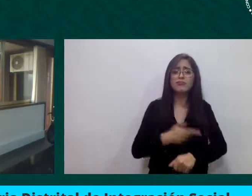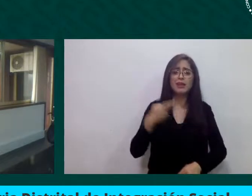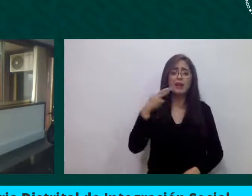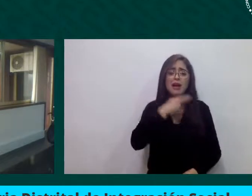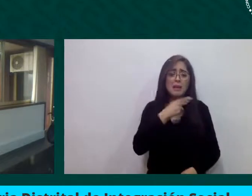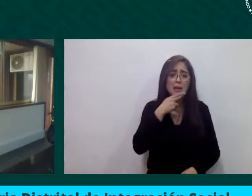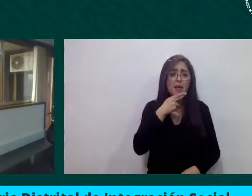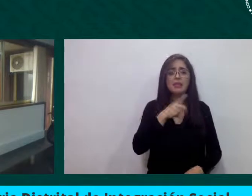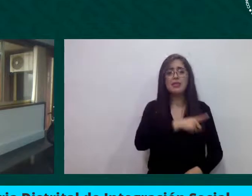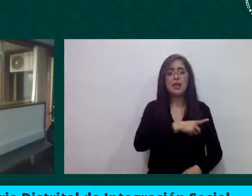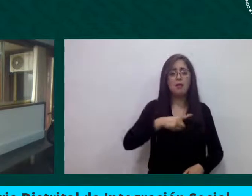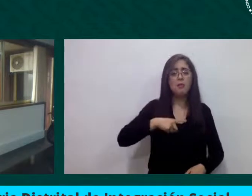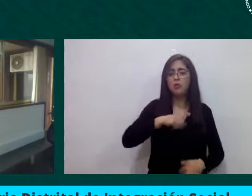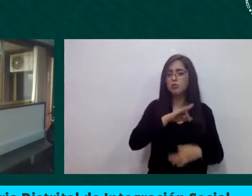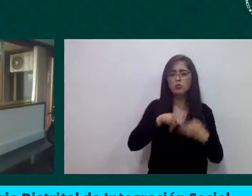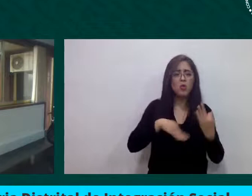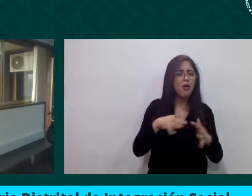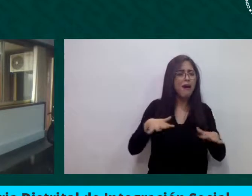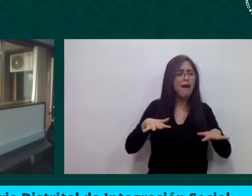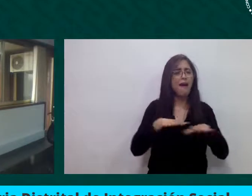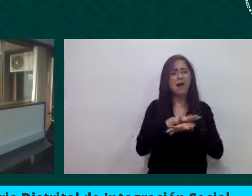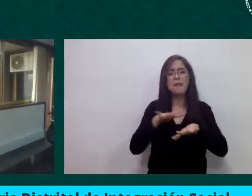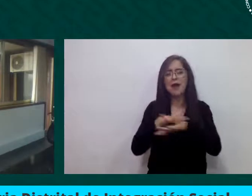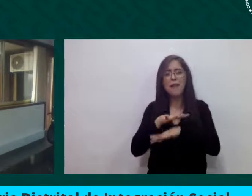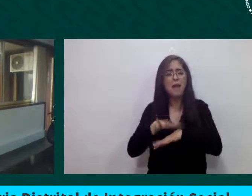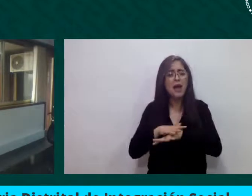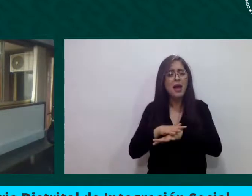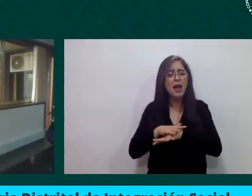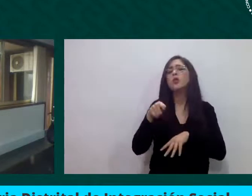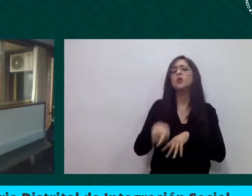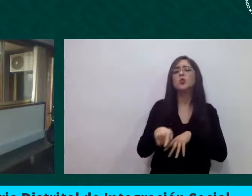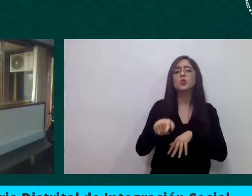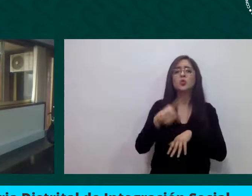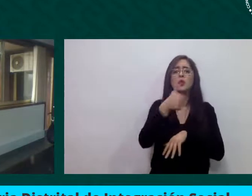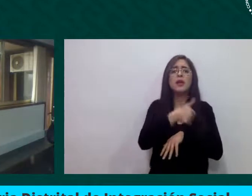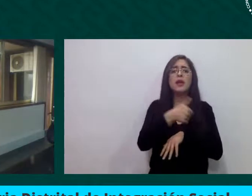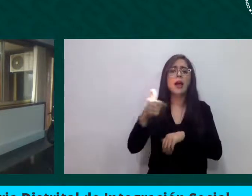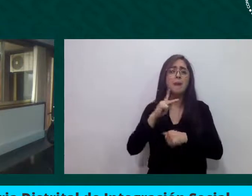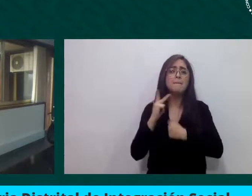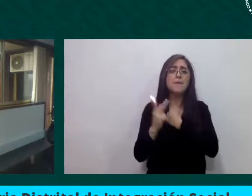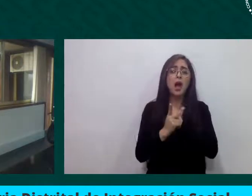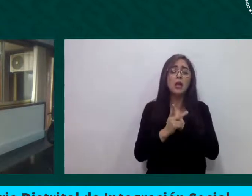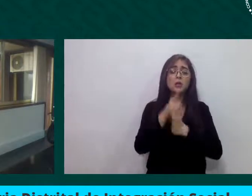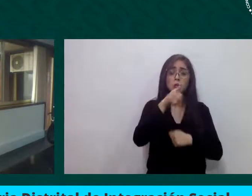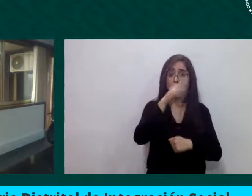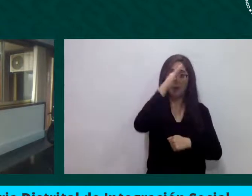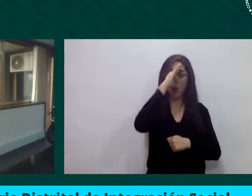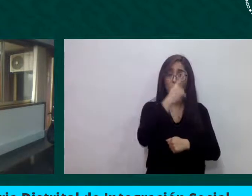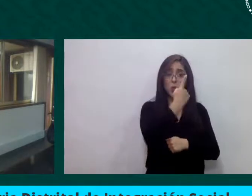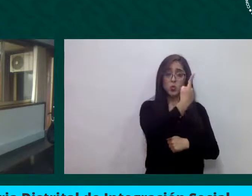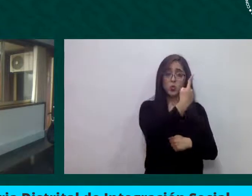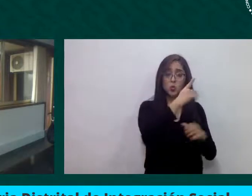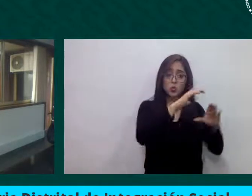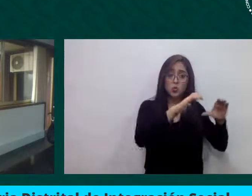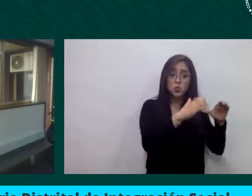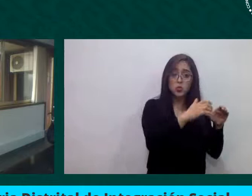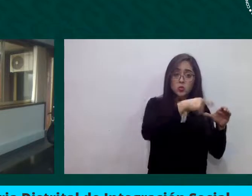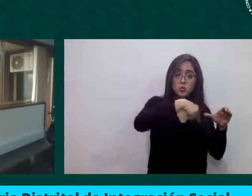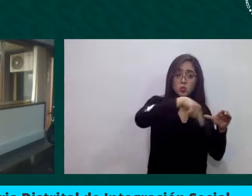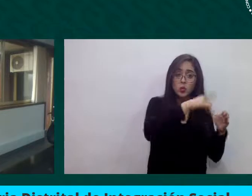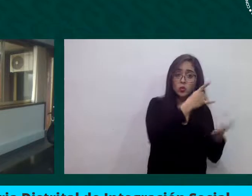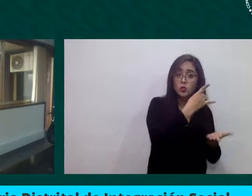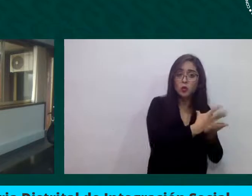intervenciones del Estado. Y ya no es una entidad, sino que el Estado tiene que trabajar en conjunto para de manera focalizada